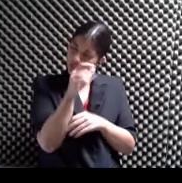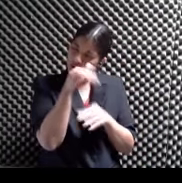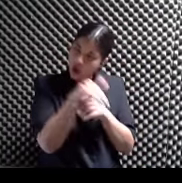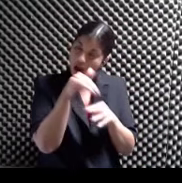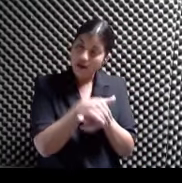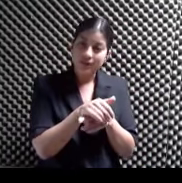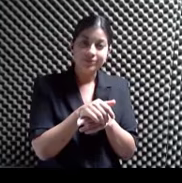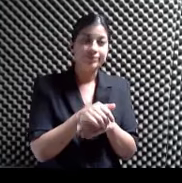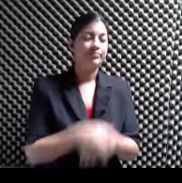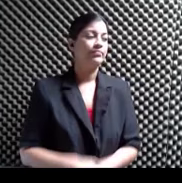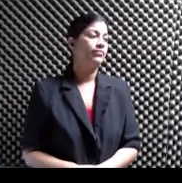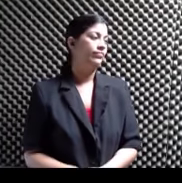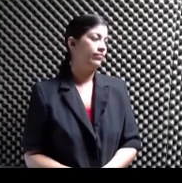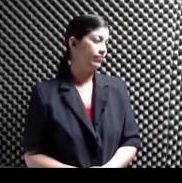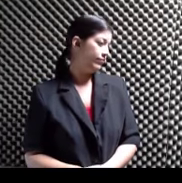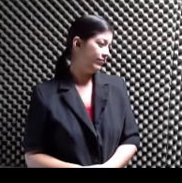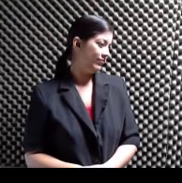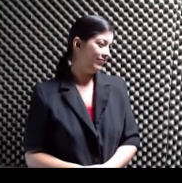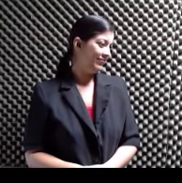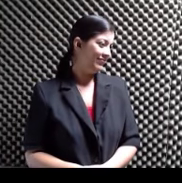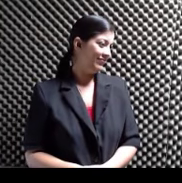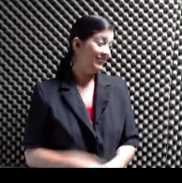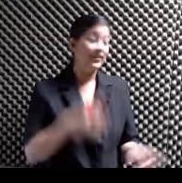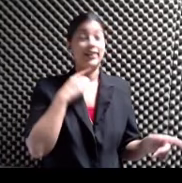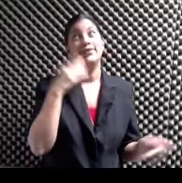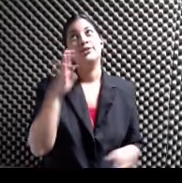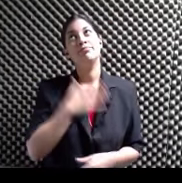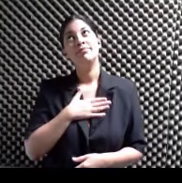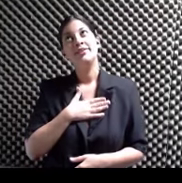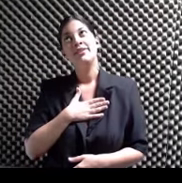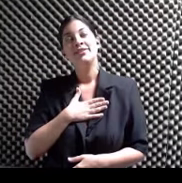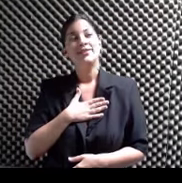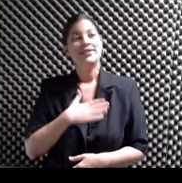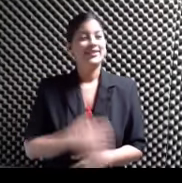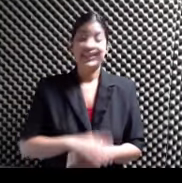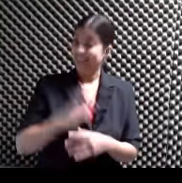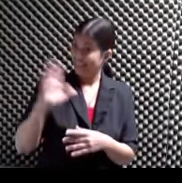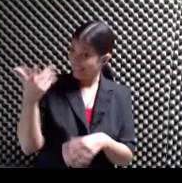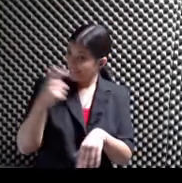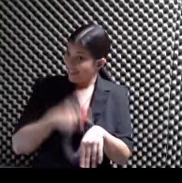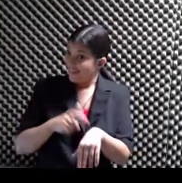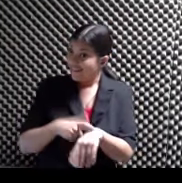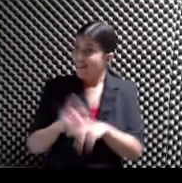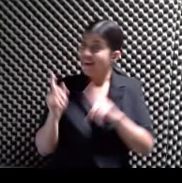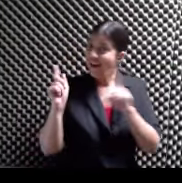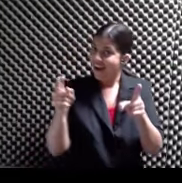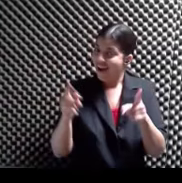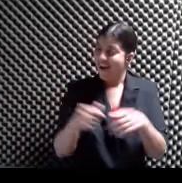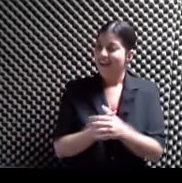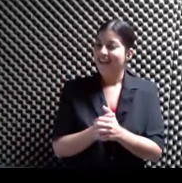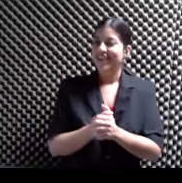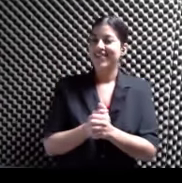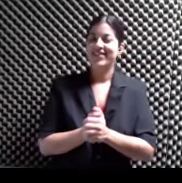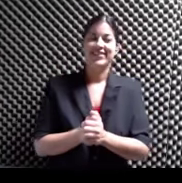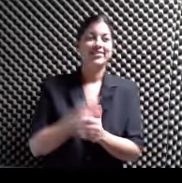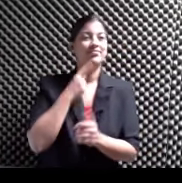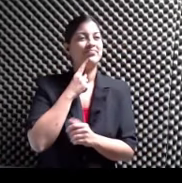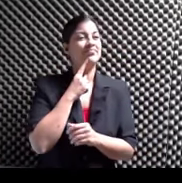domingo Madre mía Así que esta es la quinta vez Que van para allá A hacer el acto De despedida del frío